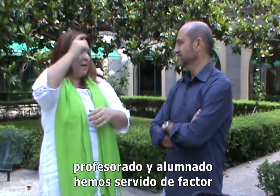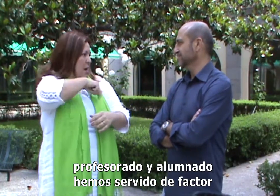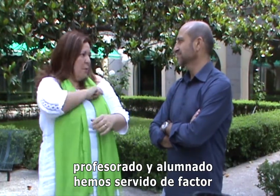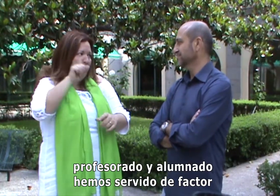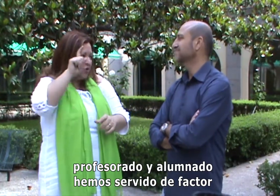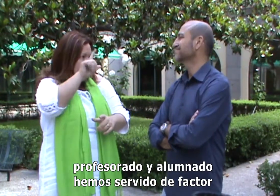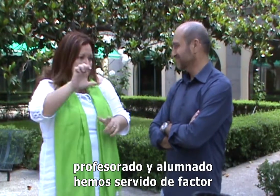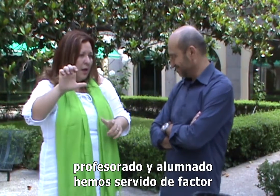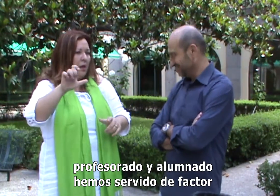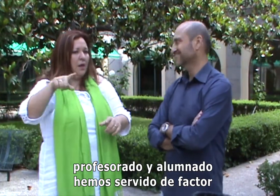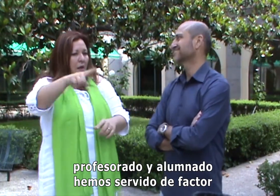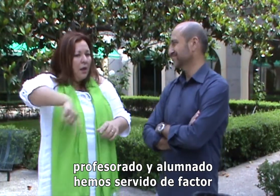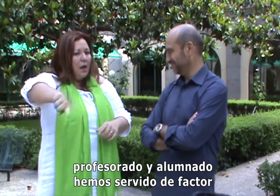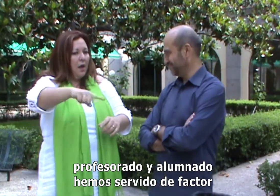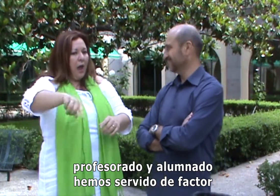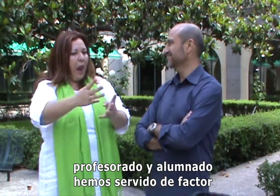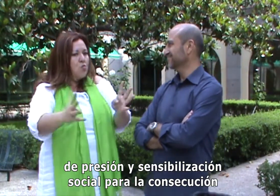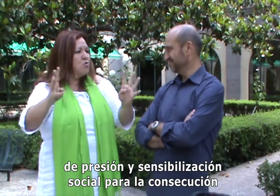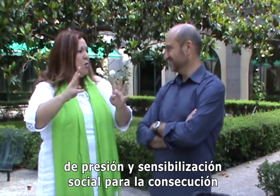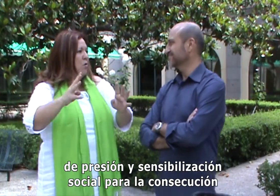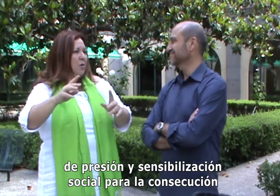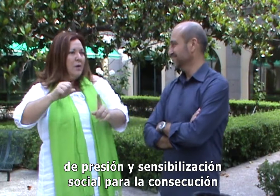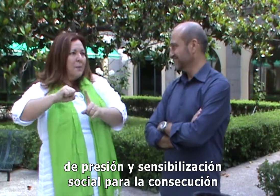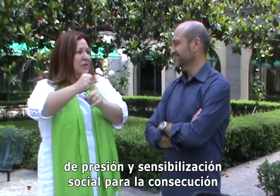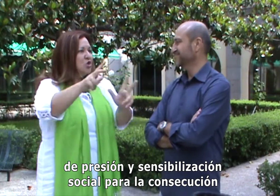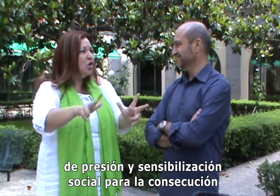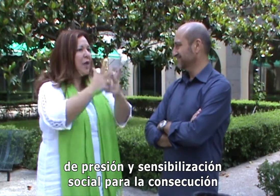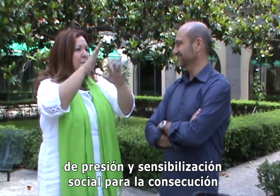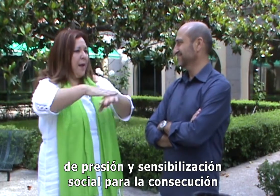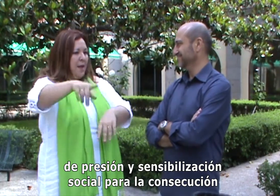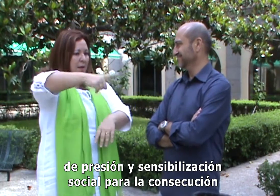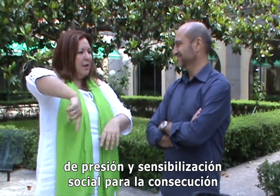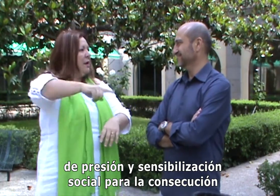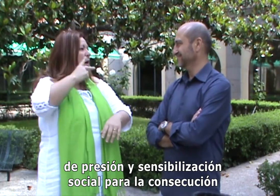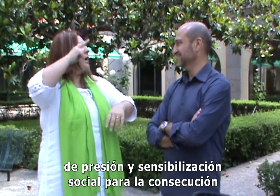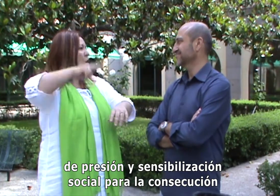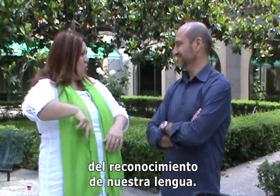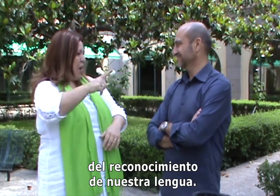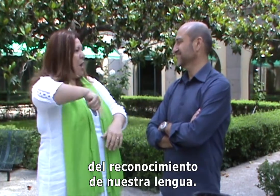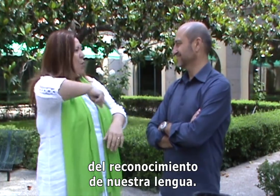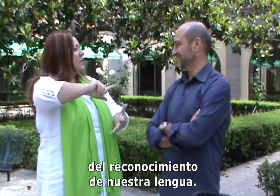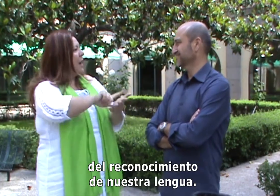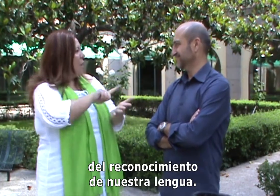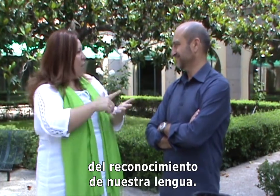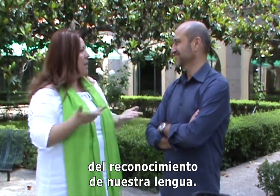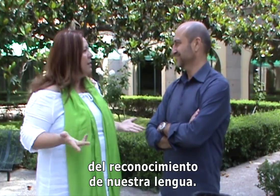profesorado y alumnado, hemos servido de factor de presión y sensibilización social para la consecución del reconocimiento de nuestra lengua.